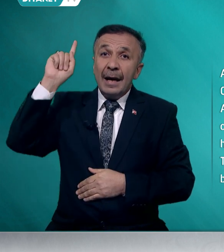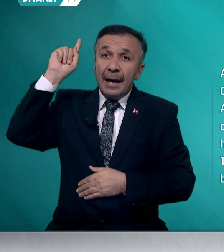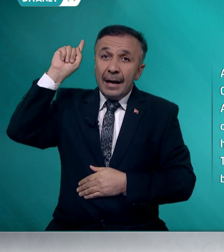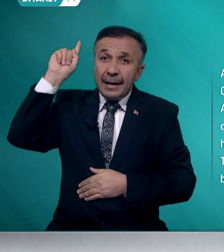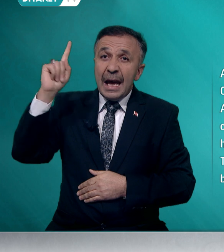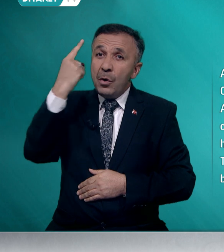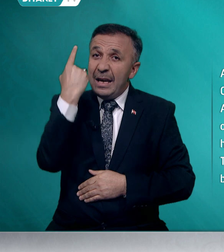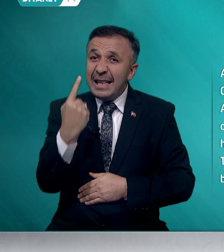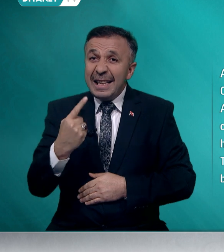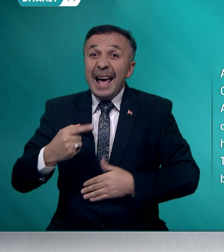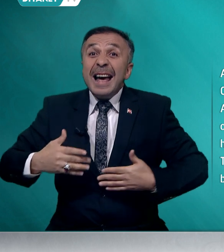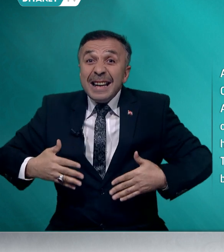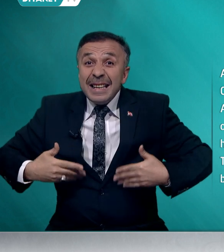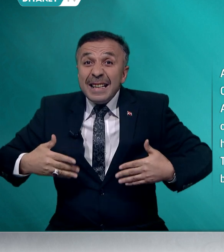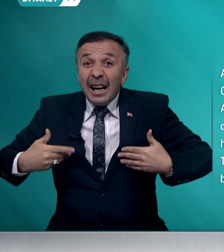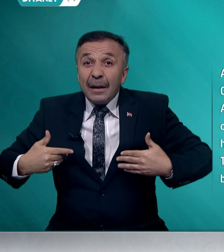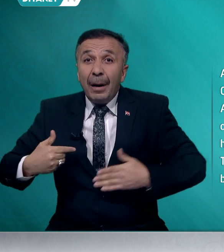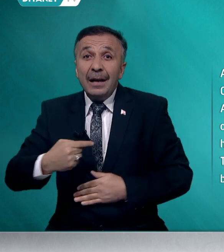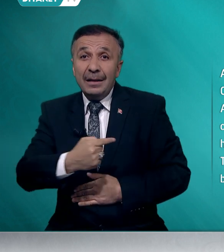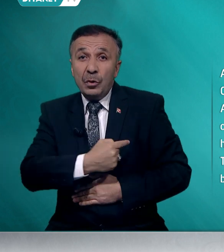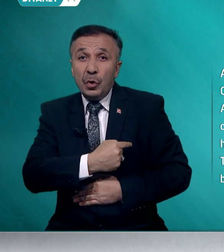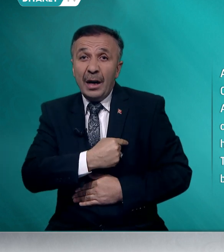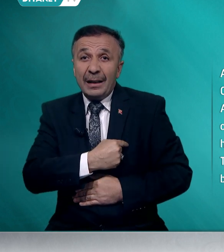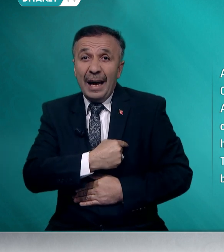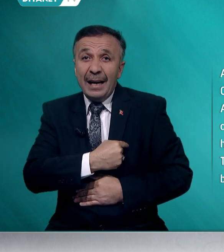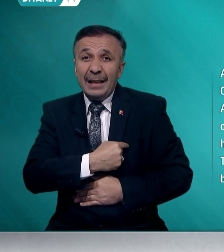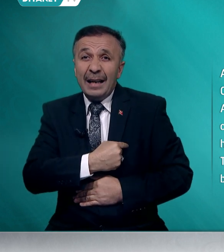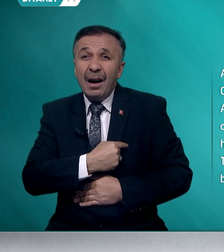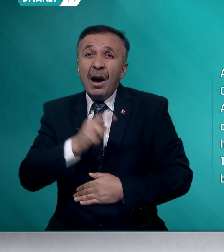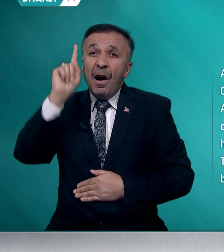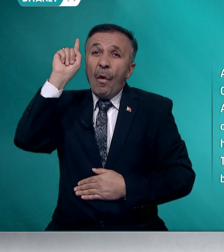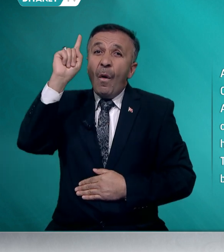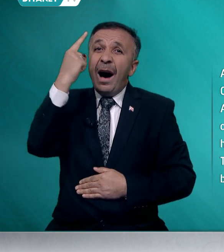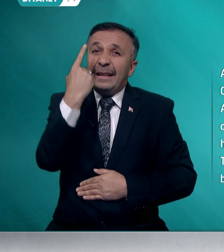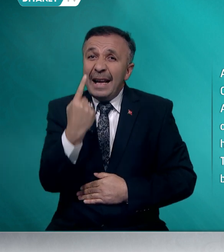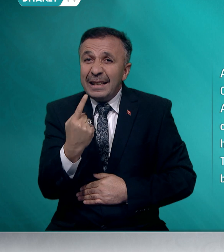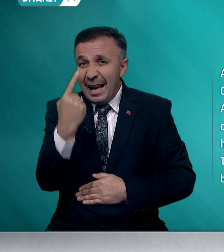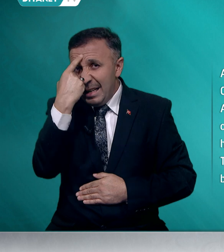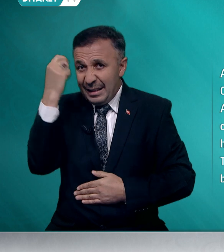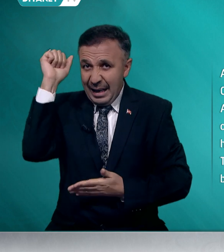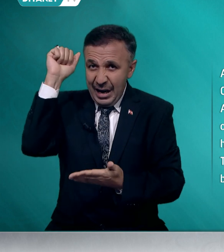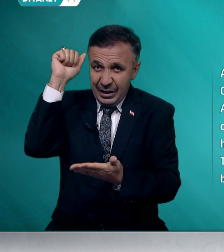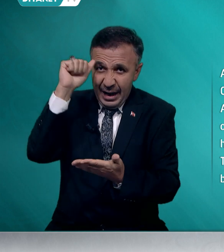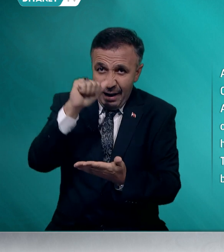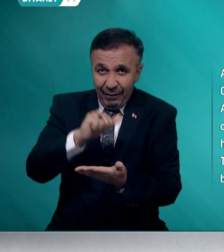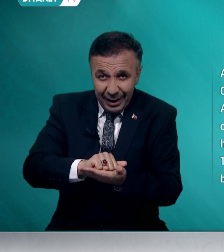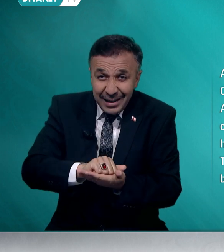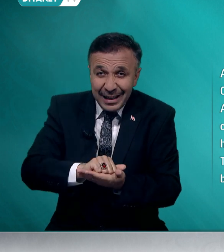Tevhidle çarpan yürekler vahdetle secdeye varırken